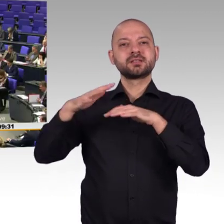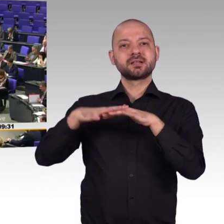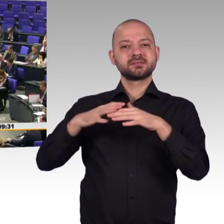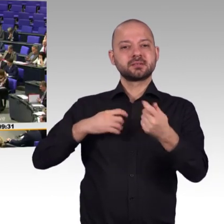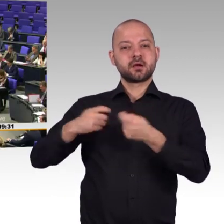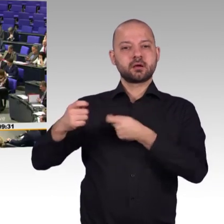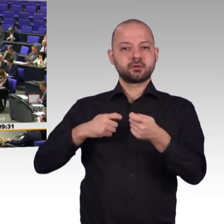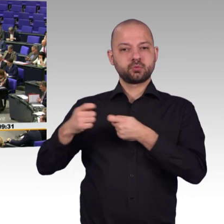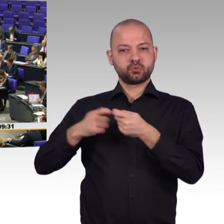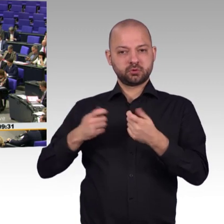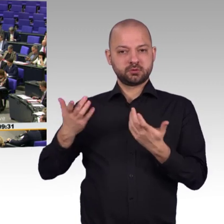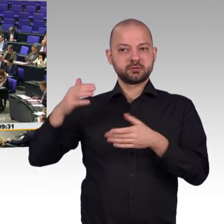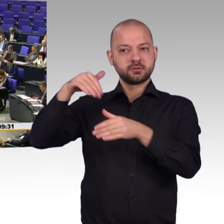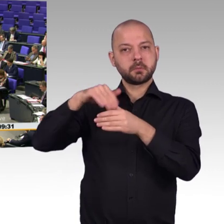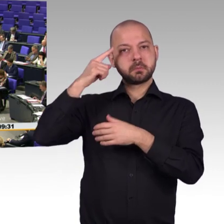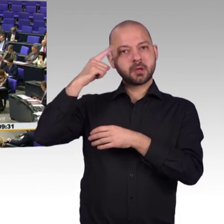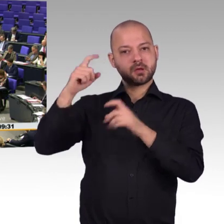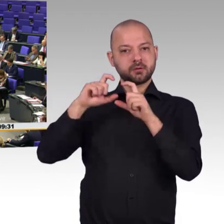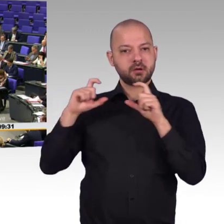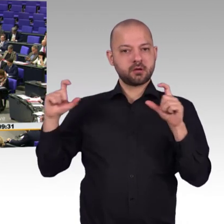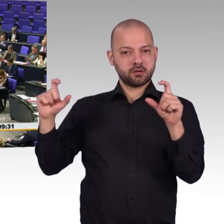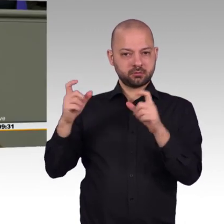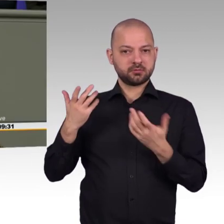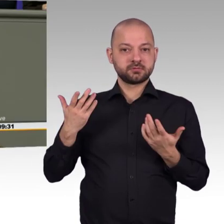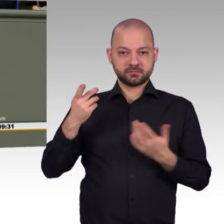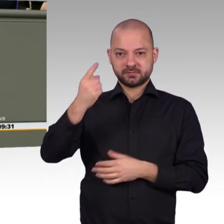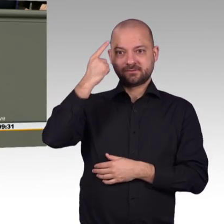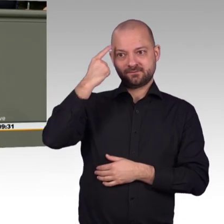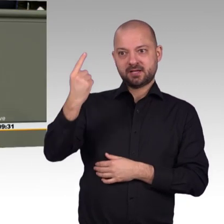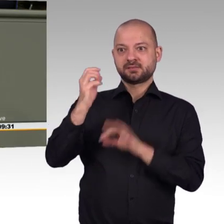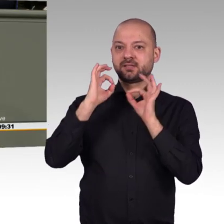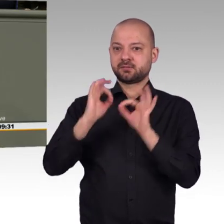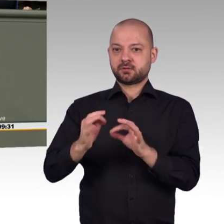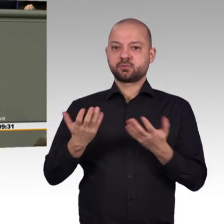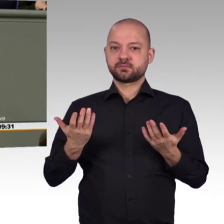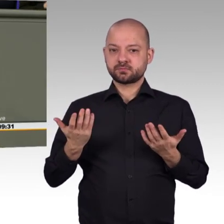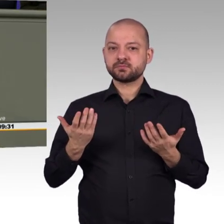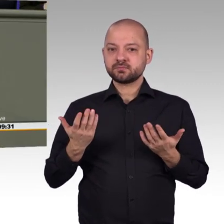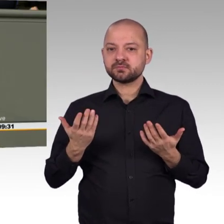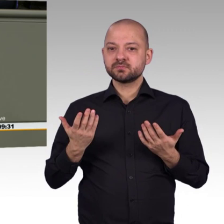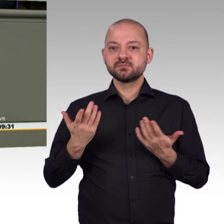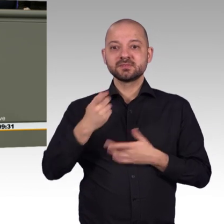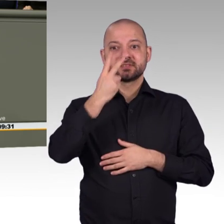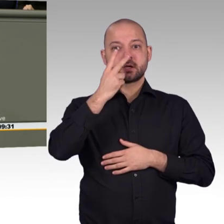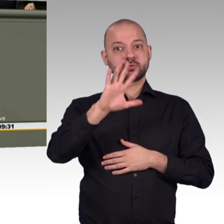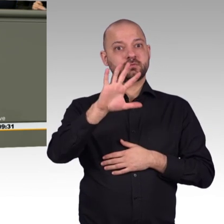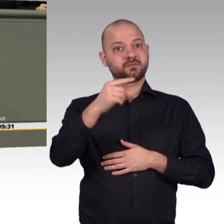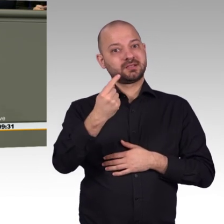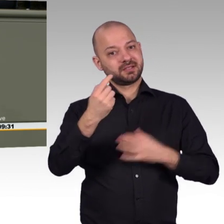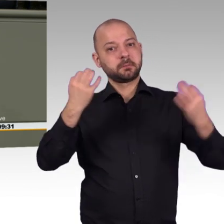Digitalisierung auf das Gemeinwohl fehlt weitgehend in der Umsetzungsstrategie, egal ob bei Glasfaser, Mobilfunk oder der Förderung von Start